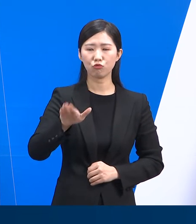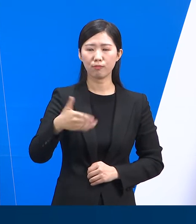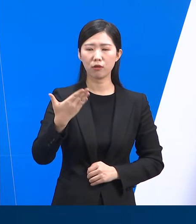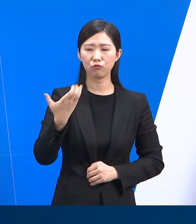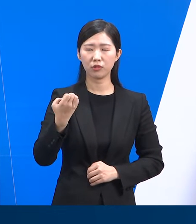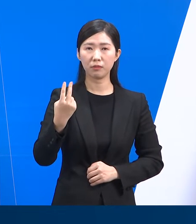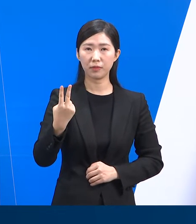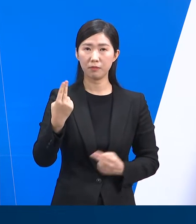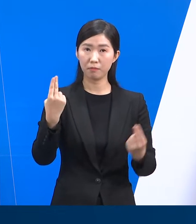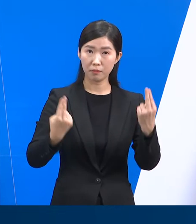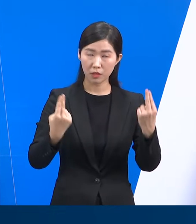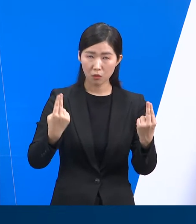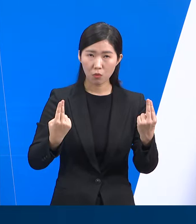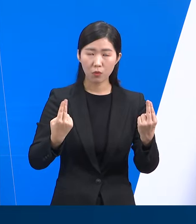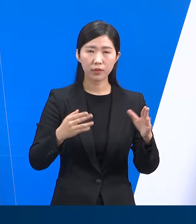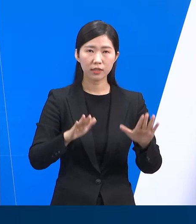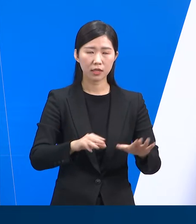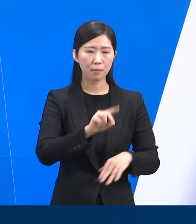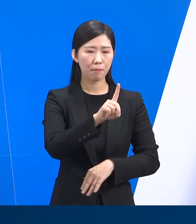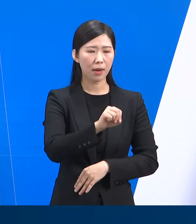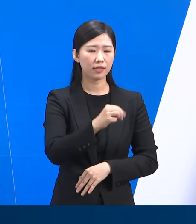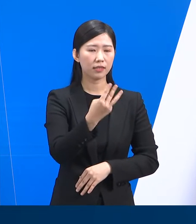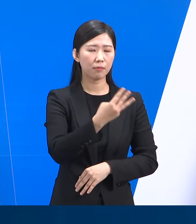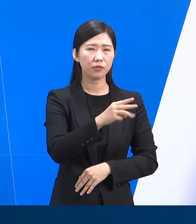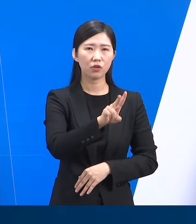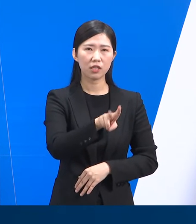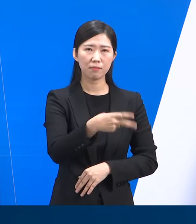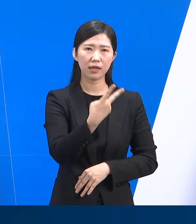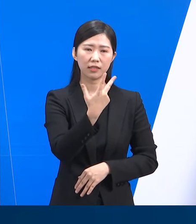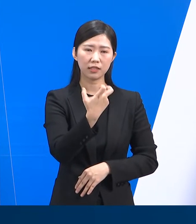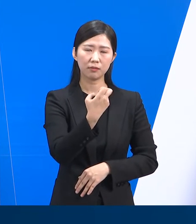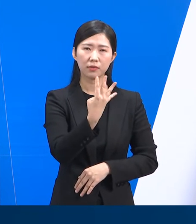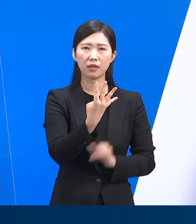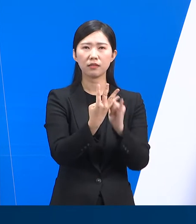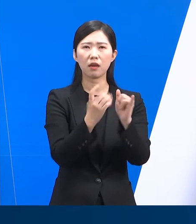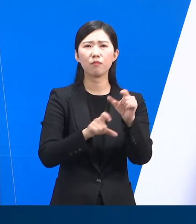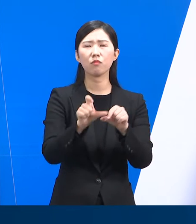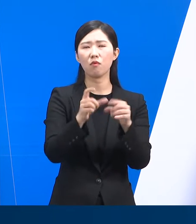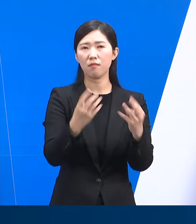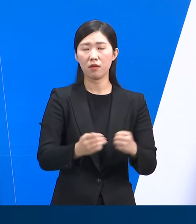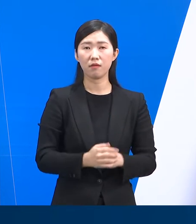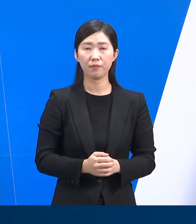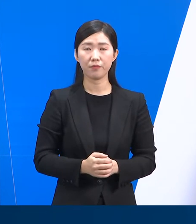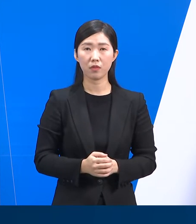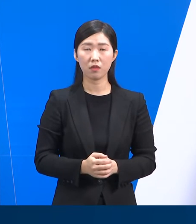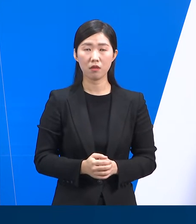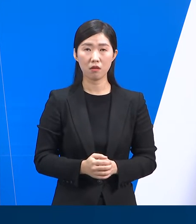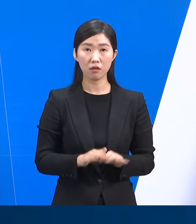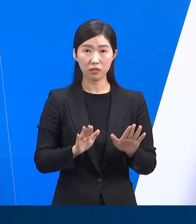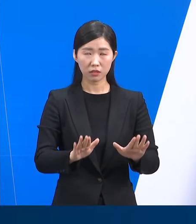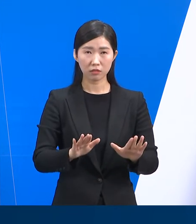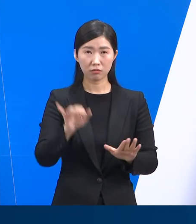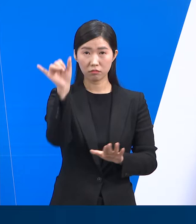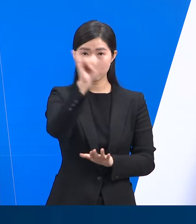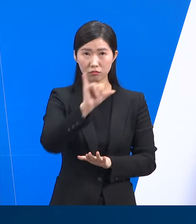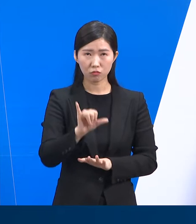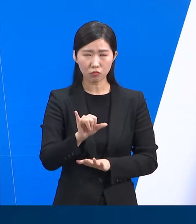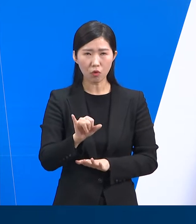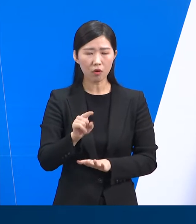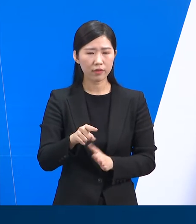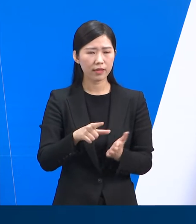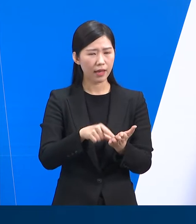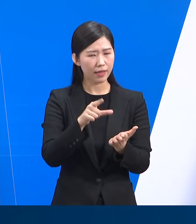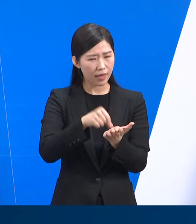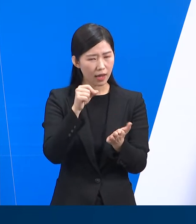대비 1만 3,274명 증가하였습니다. 전체 확진자에서 차지하는 비율은 28%입니다.